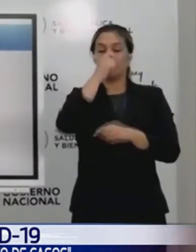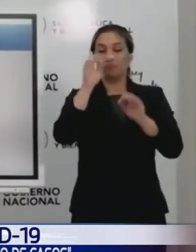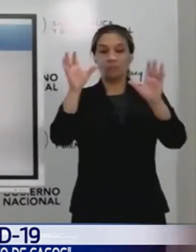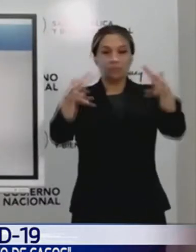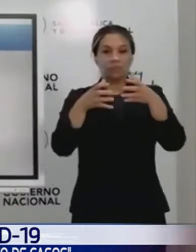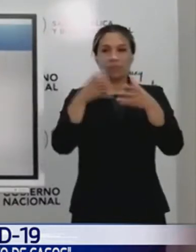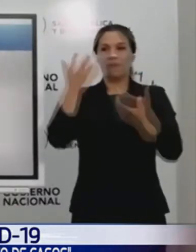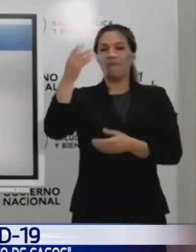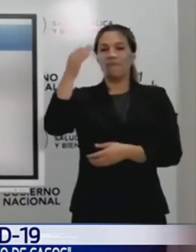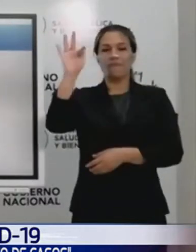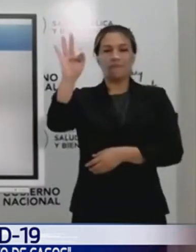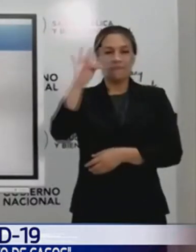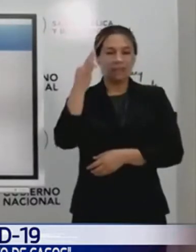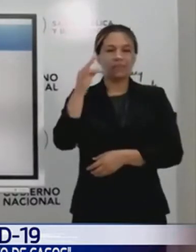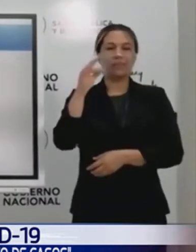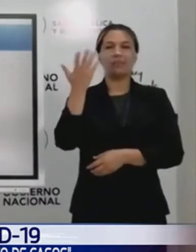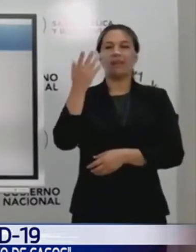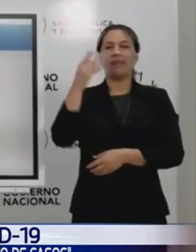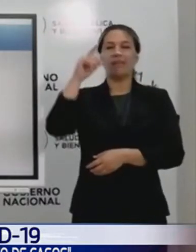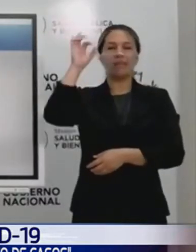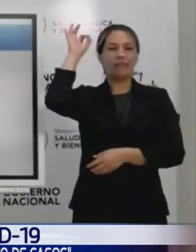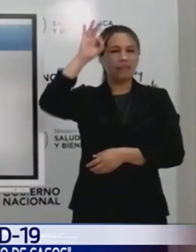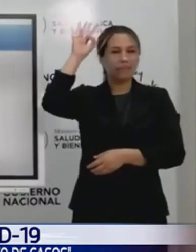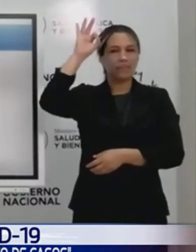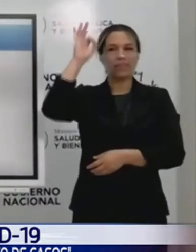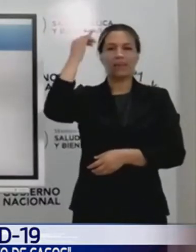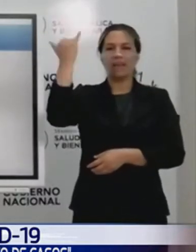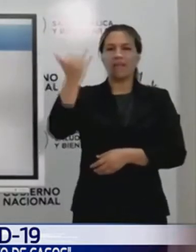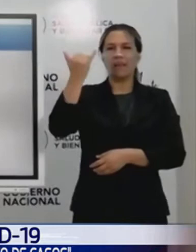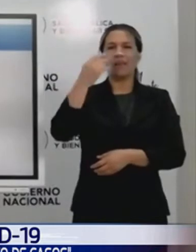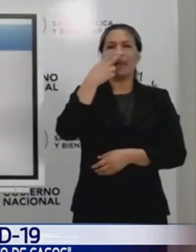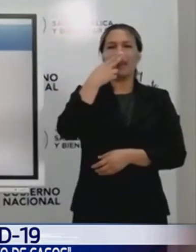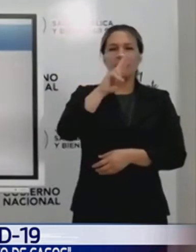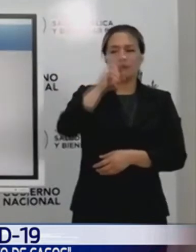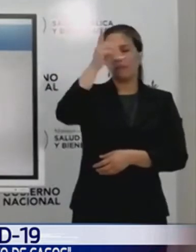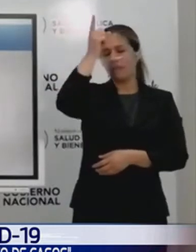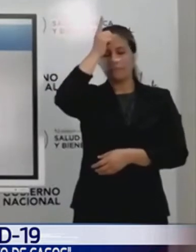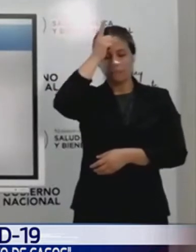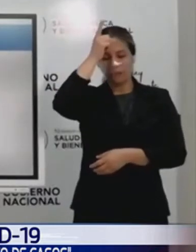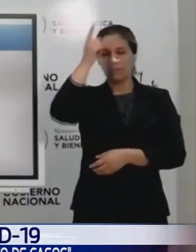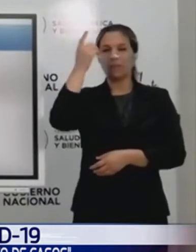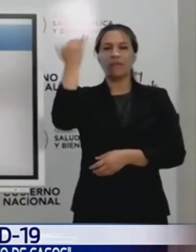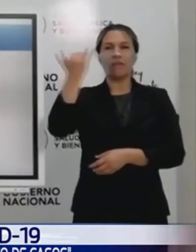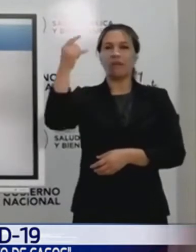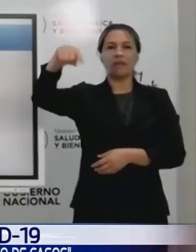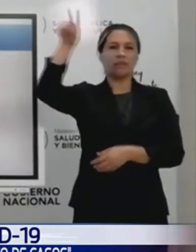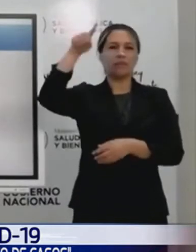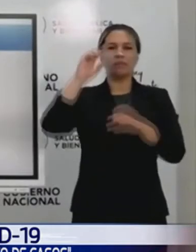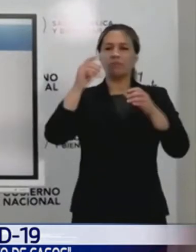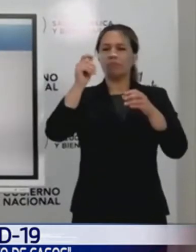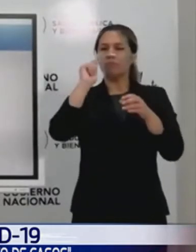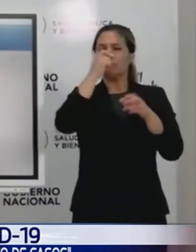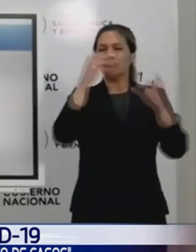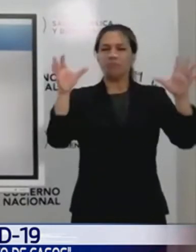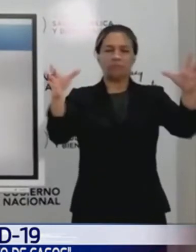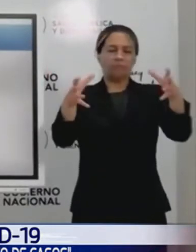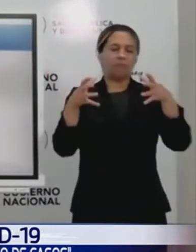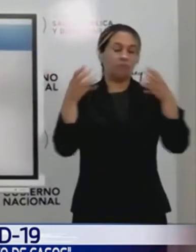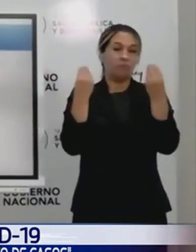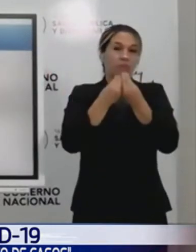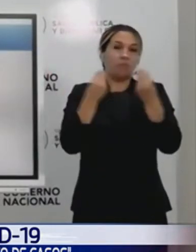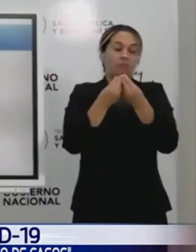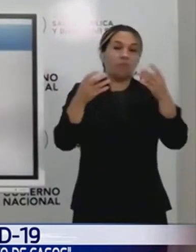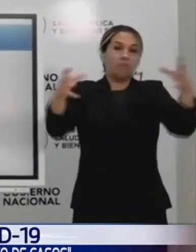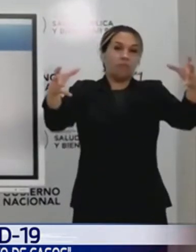Francia, como Inglaterra. O 100 veces más que nosotros, como Estados Unidos, como Alemania. La epidemia ahí no paró y no para por más test que voy a dar. Lo